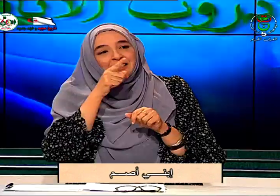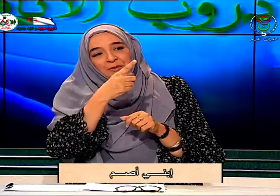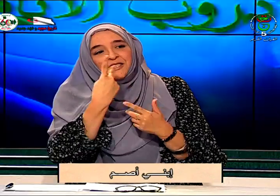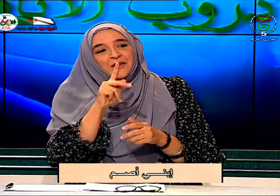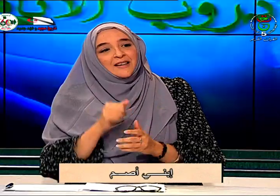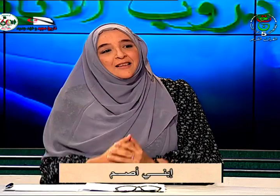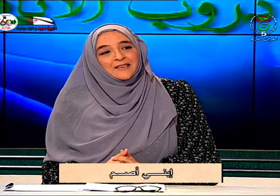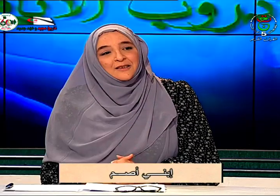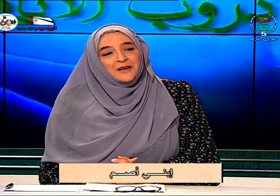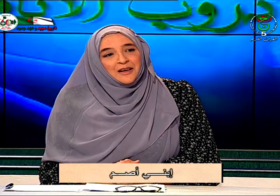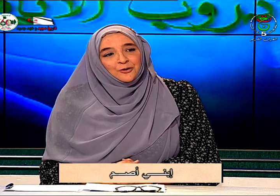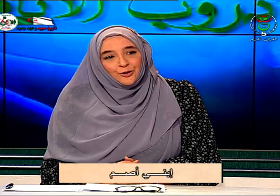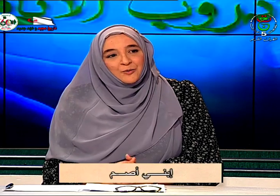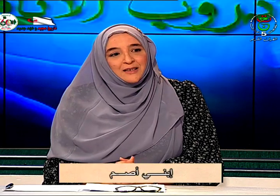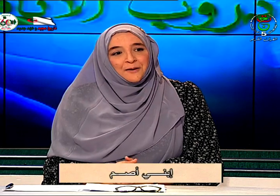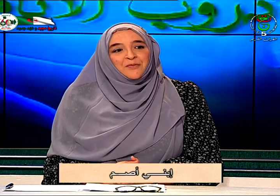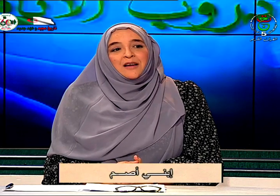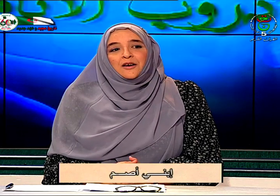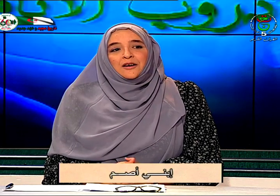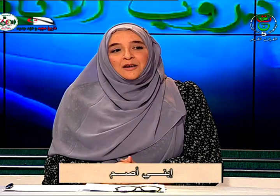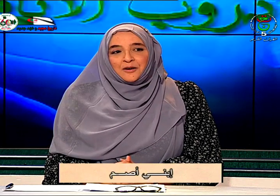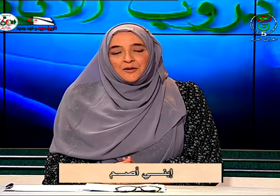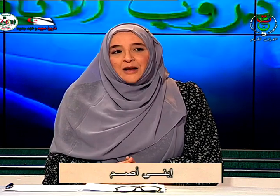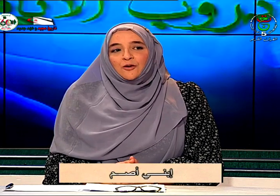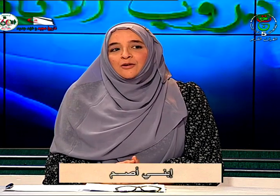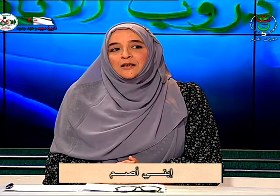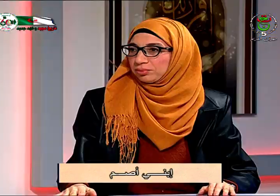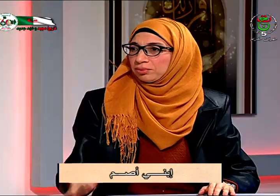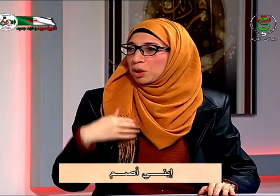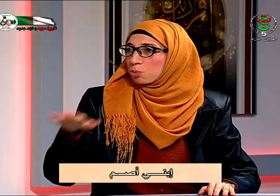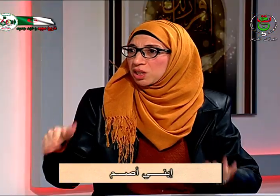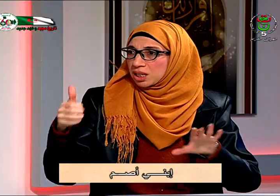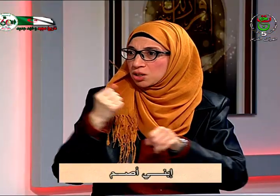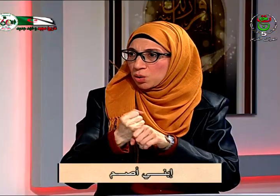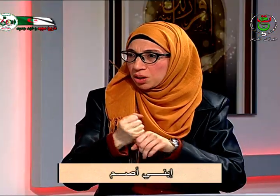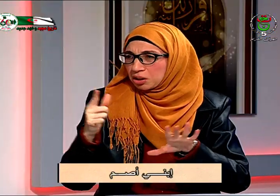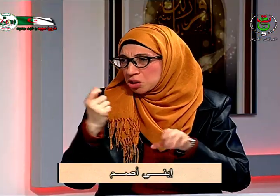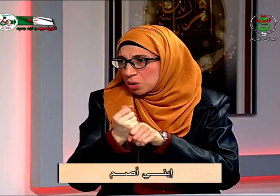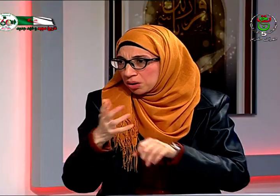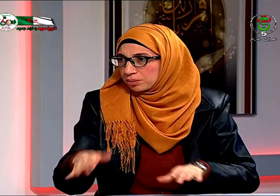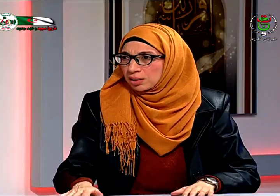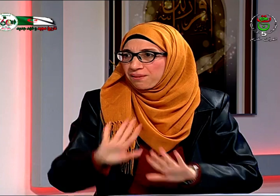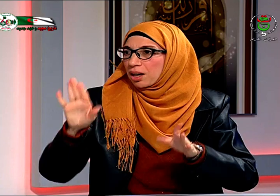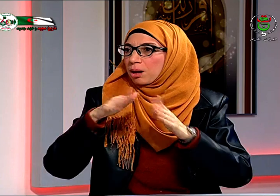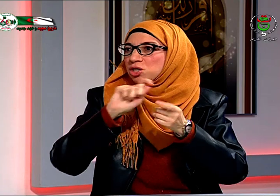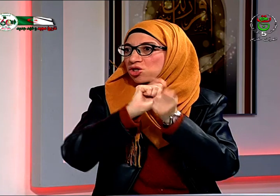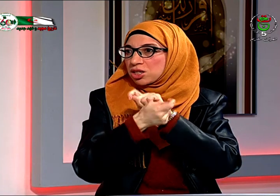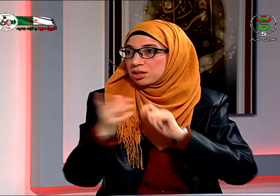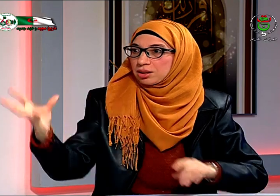بالنسبة لهذا الدخول المدرسي أنا كنا نسكن في حي باش جراح وبعد